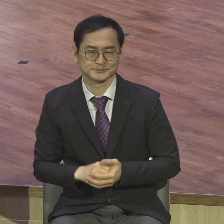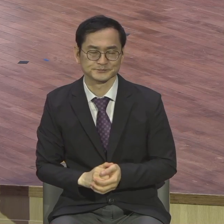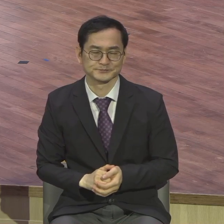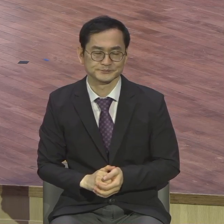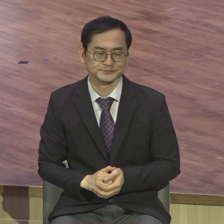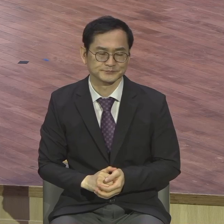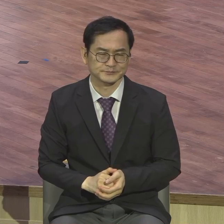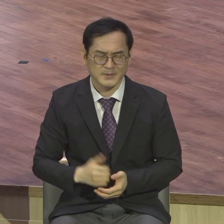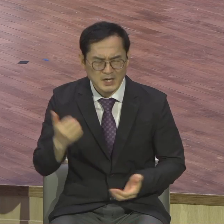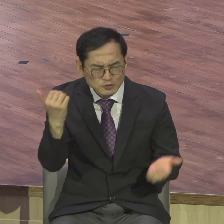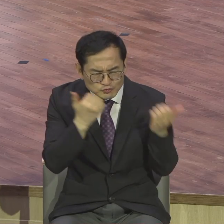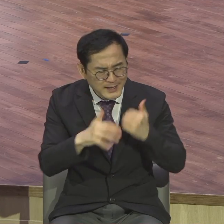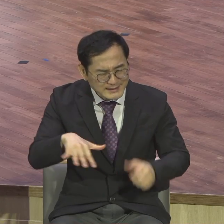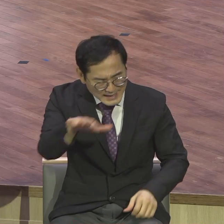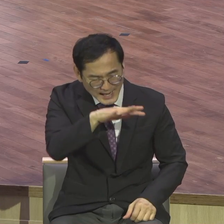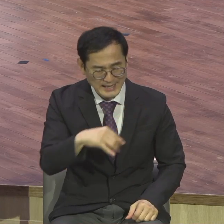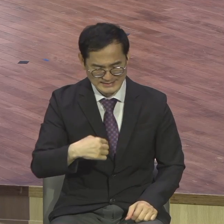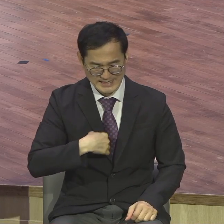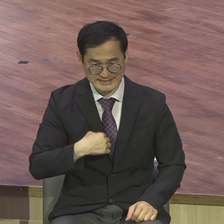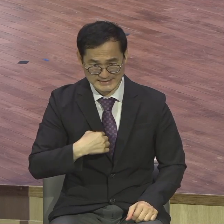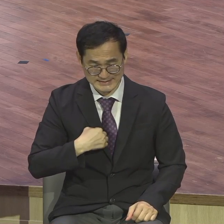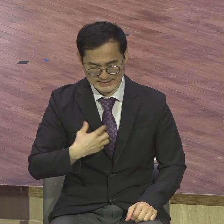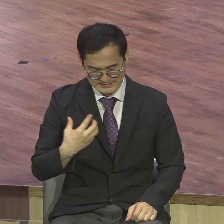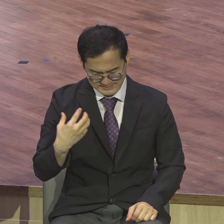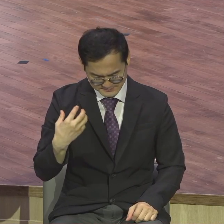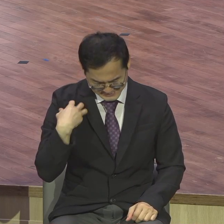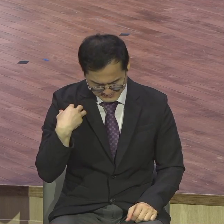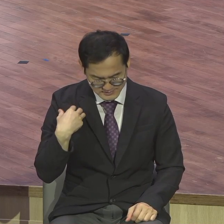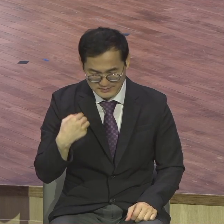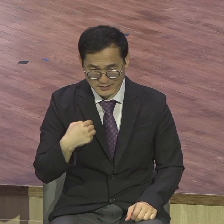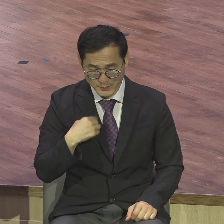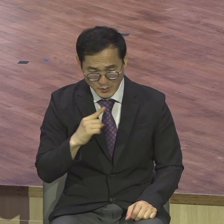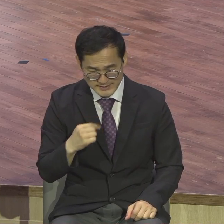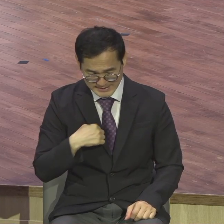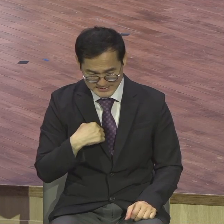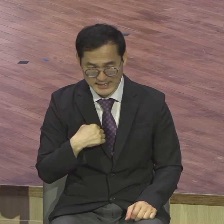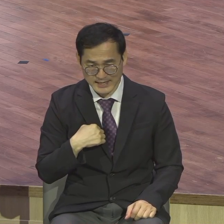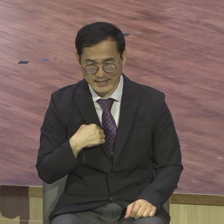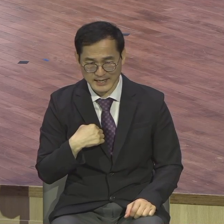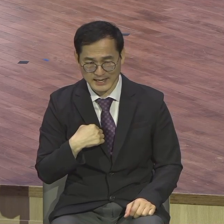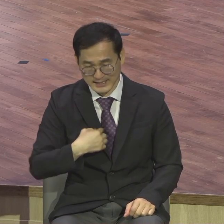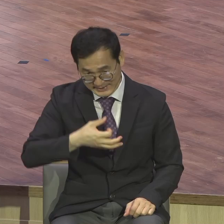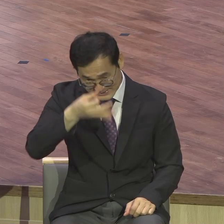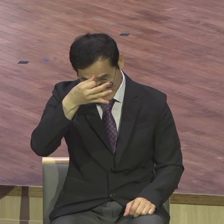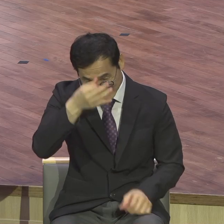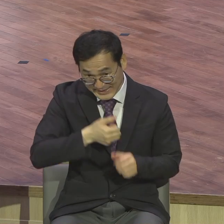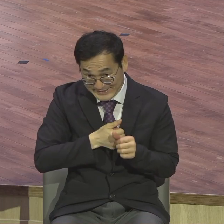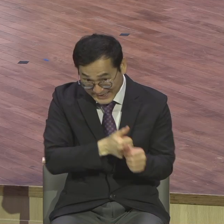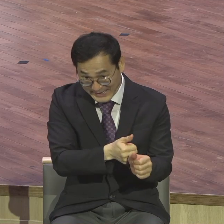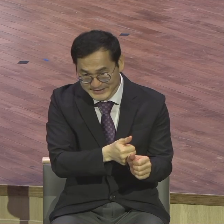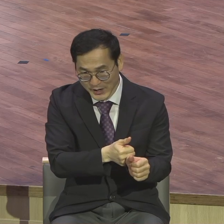누구든지 자기 재능 은사를 따라서 살면 큰 기뻄이 있다 그런 뜻이에요